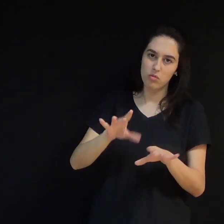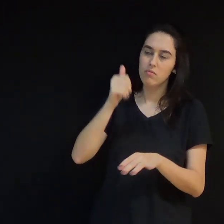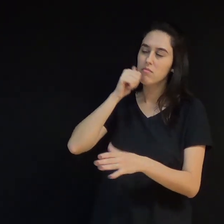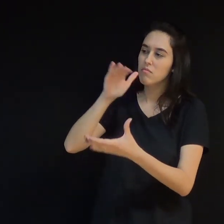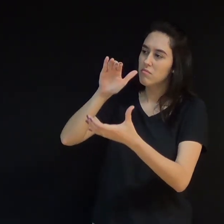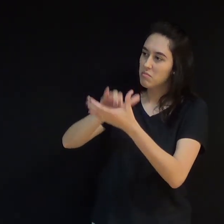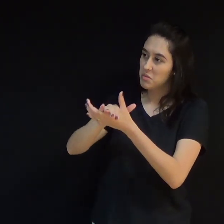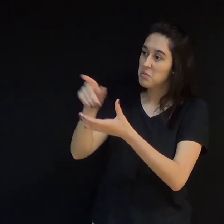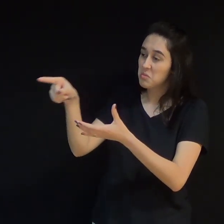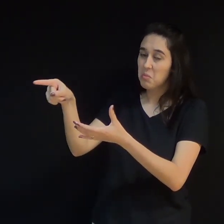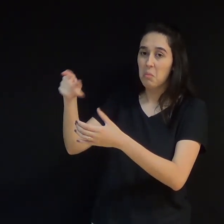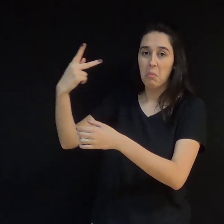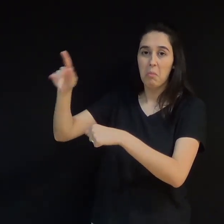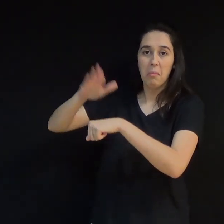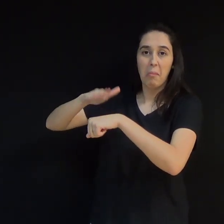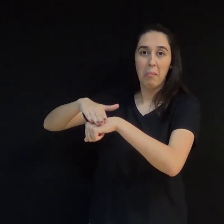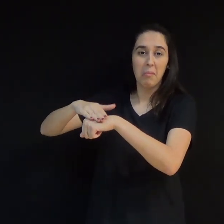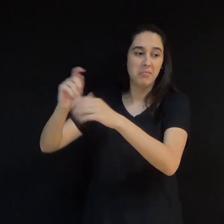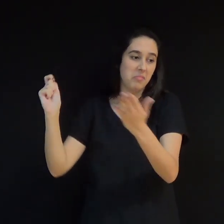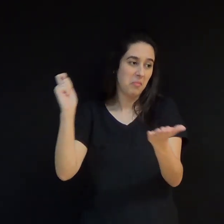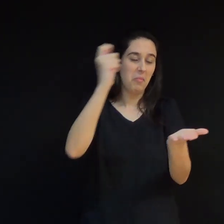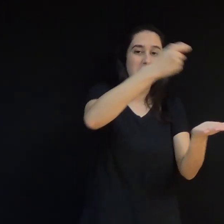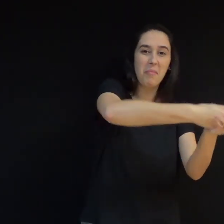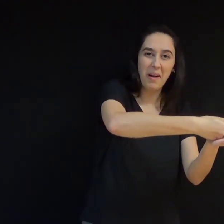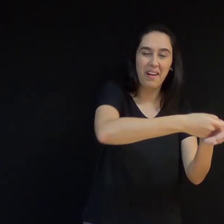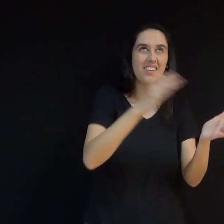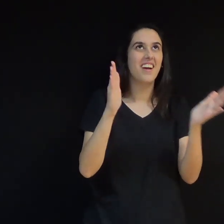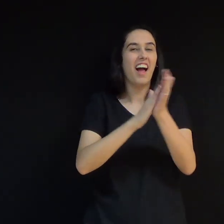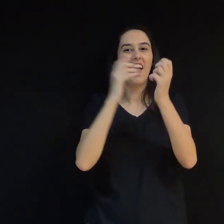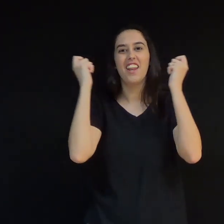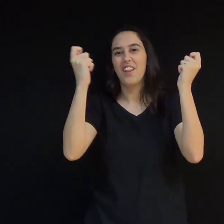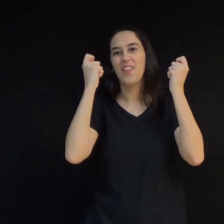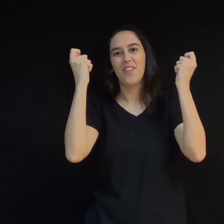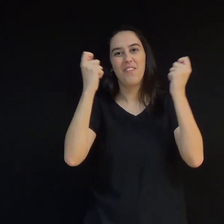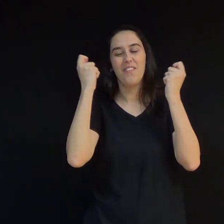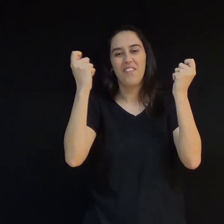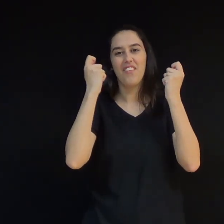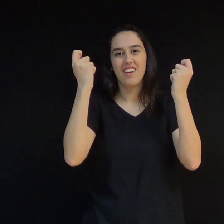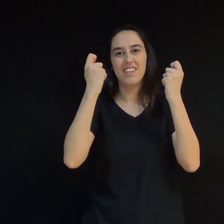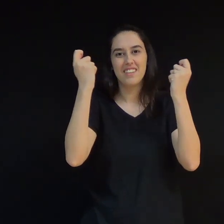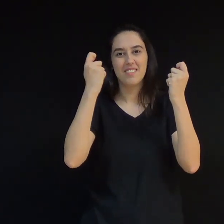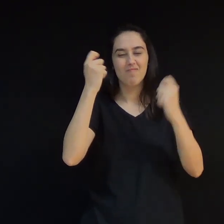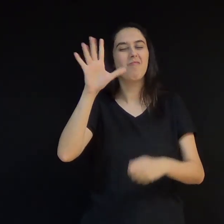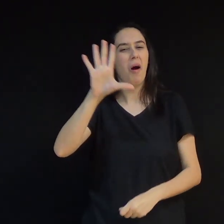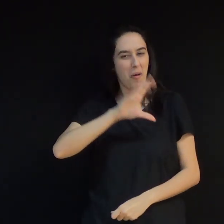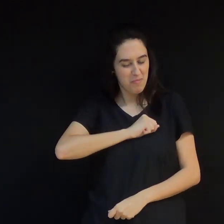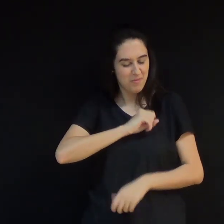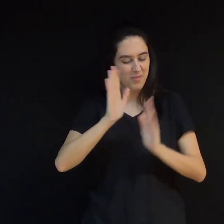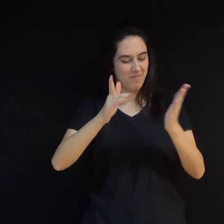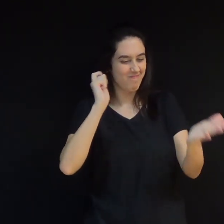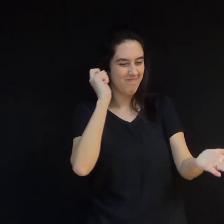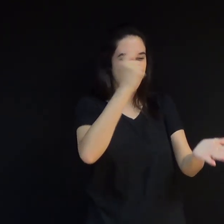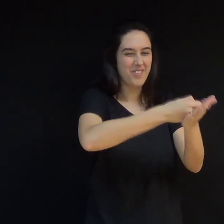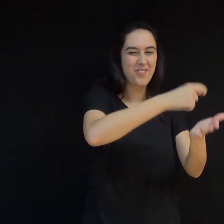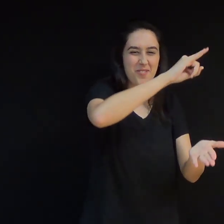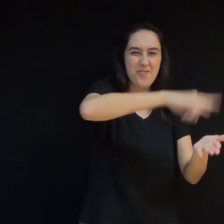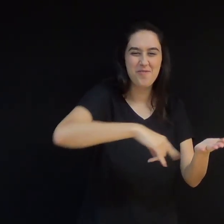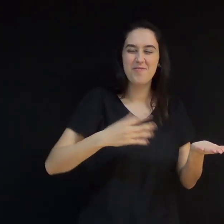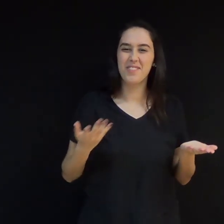esposa, naquela época minha amiga, decidiu pagar as mensalidades em atraso. Aleluia! Literalmente o